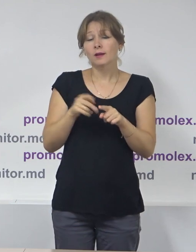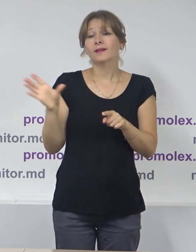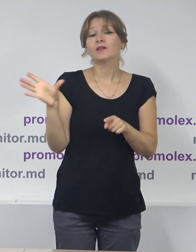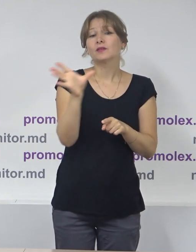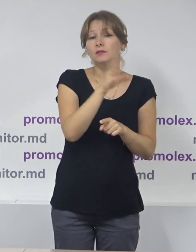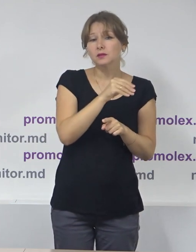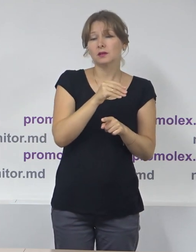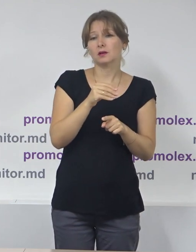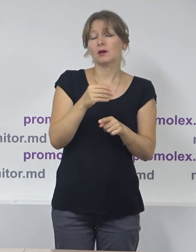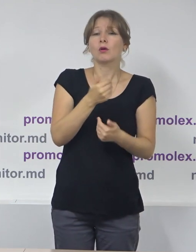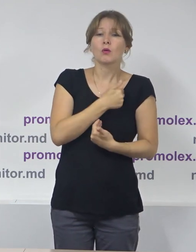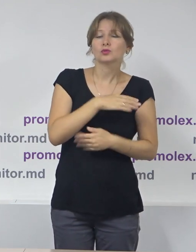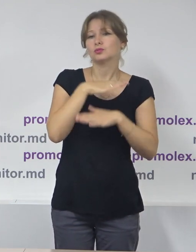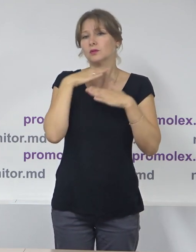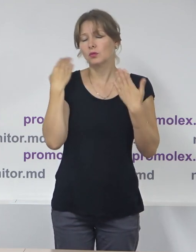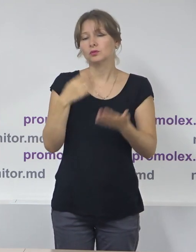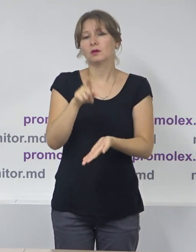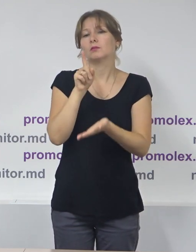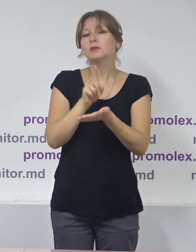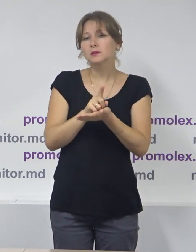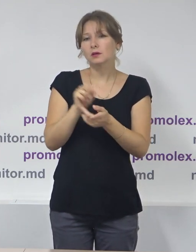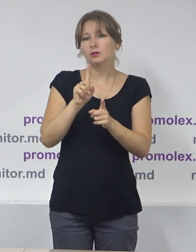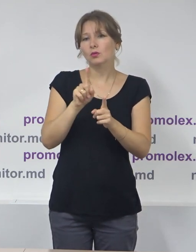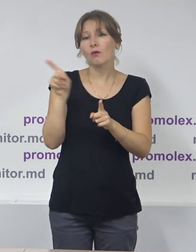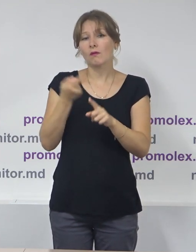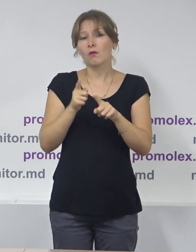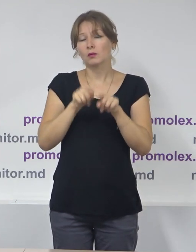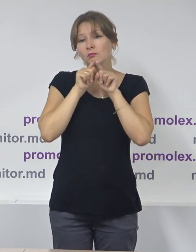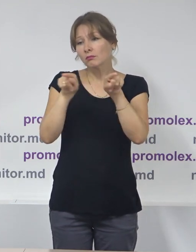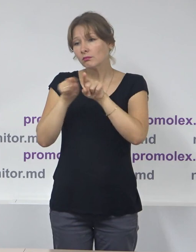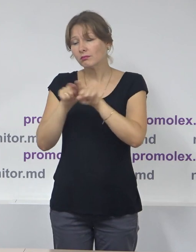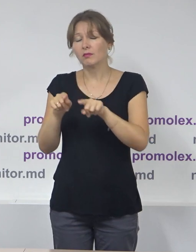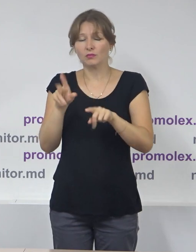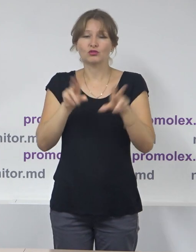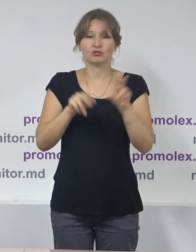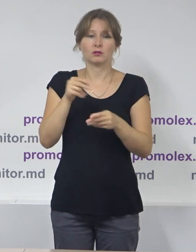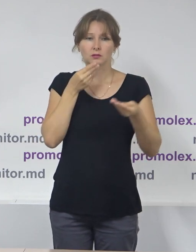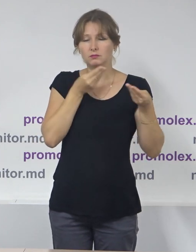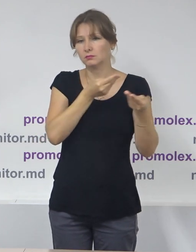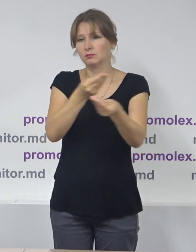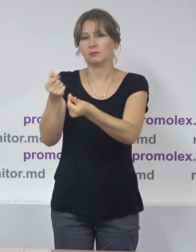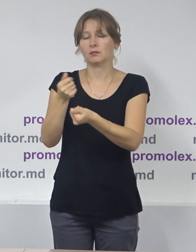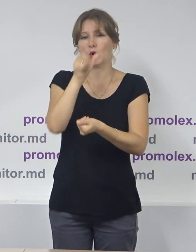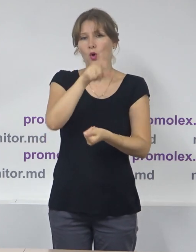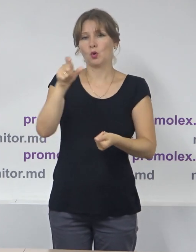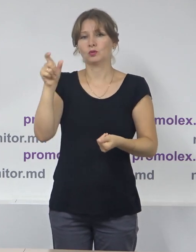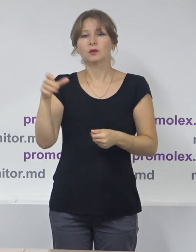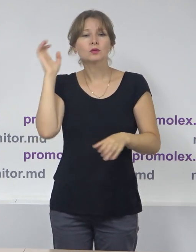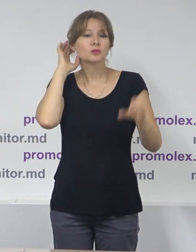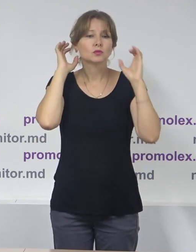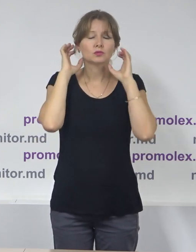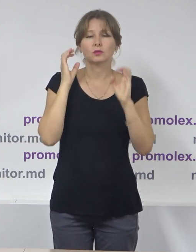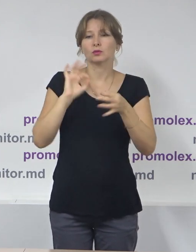vrem noi sau nu vrem, dar încă o dată influențează asupra modului în care se desfășoară deja perioada